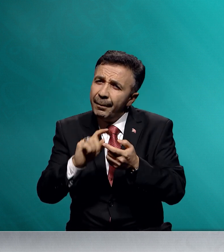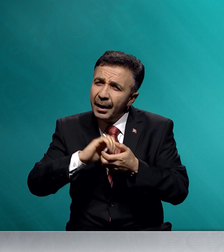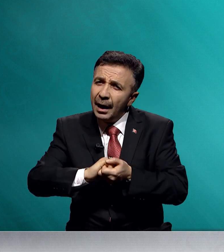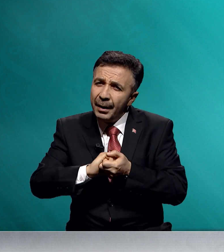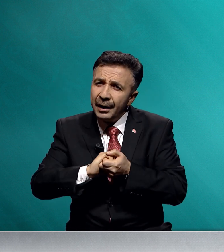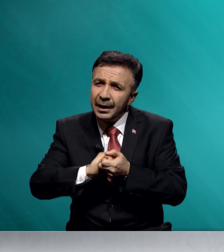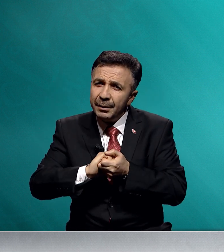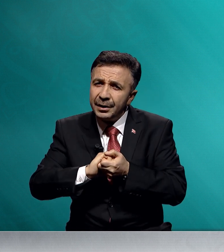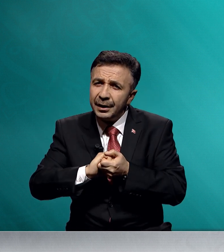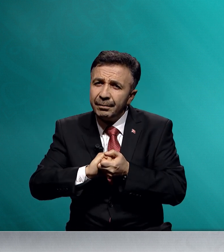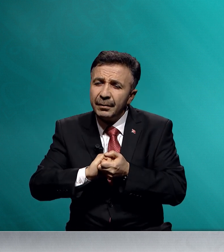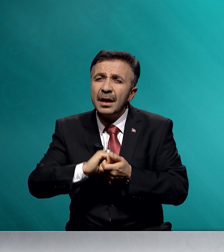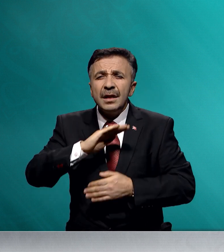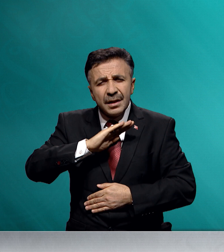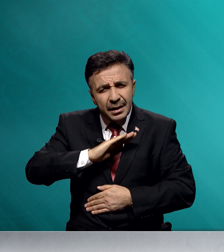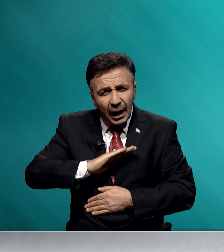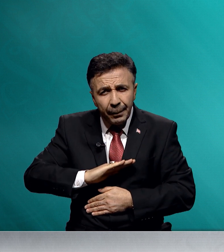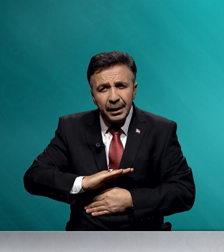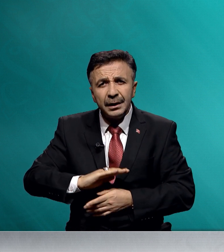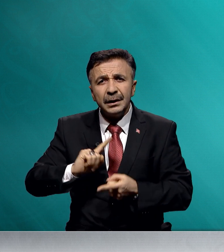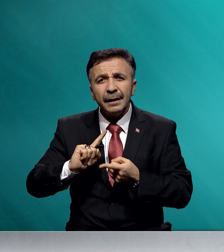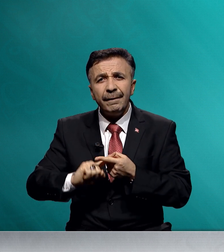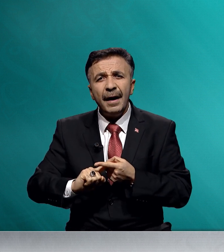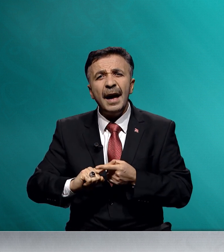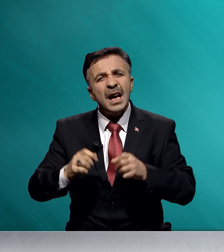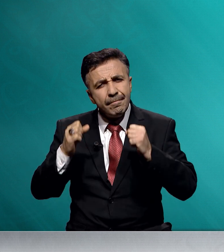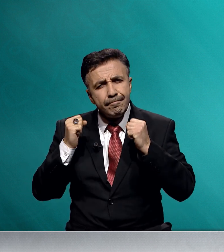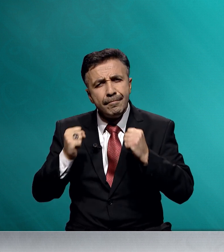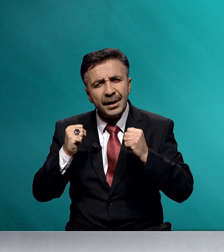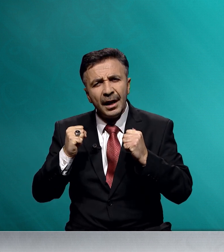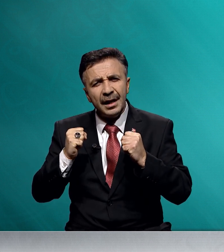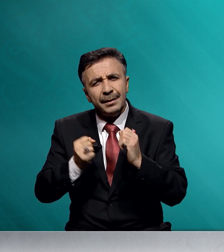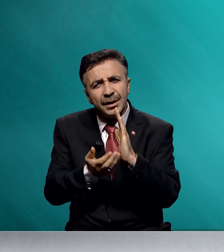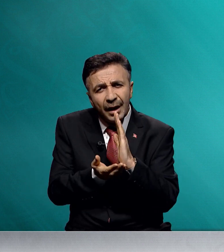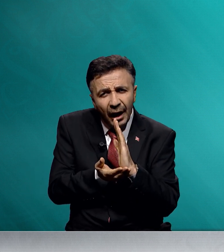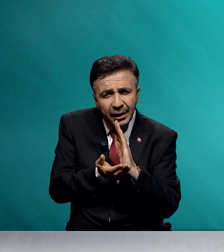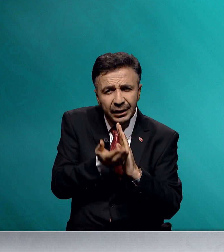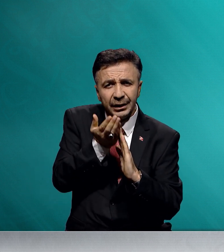beraberliğimizi, sabır ve metanetimizi artır.